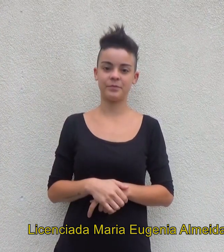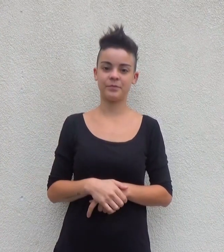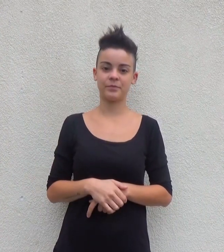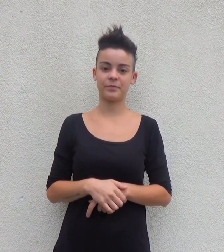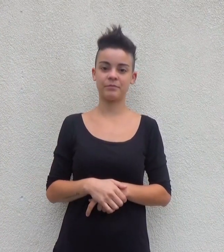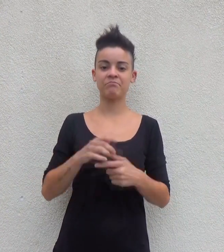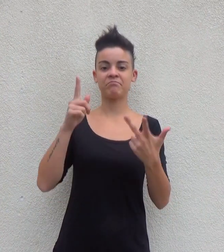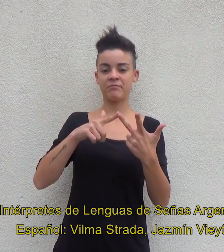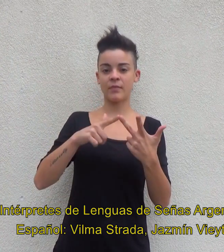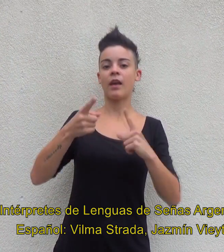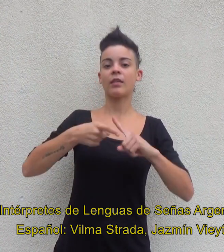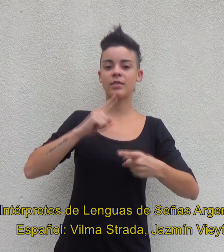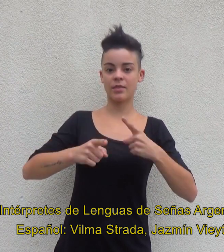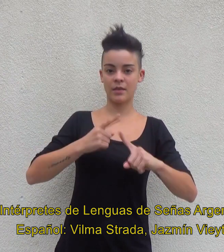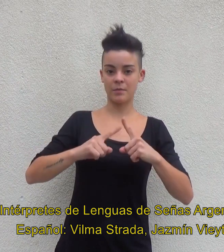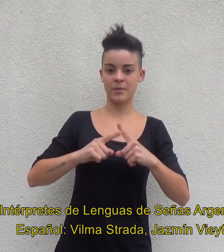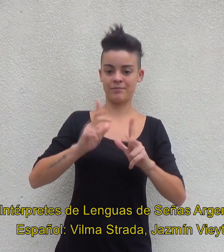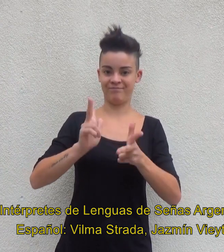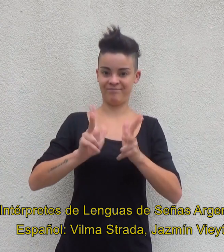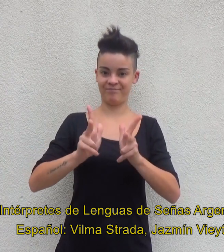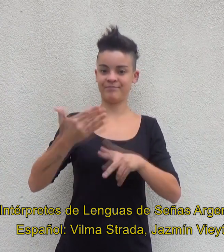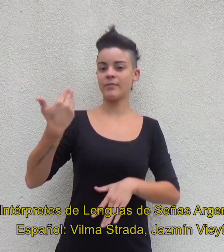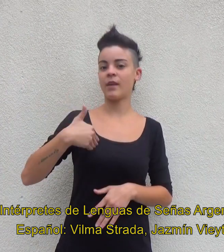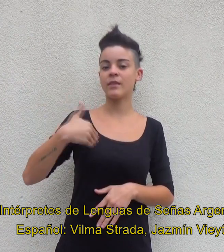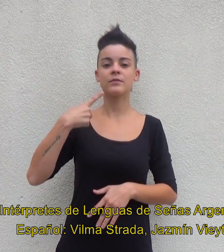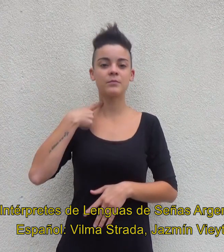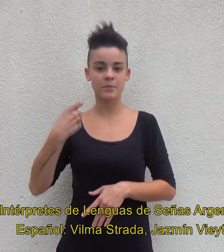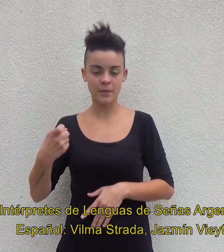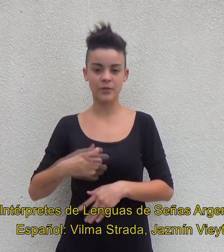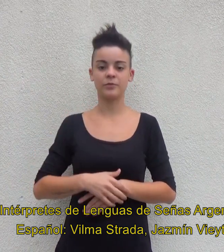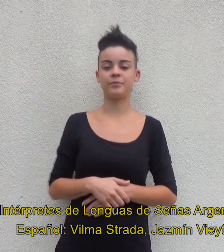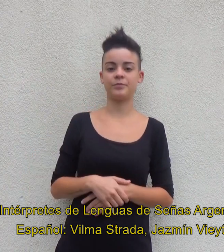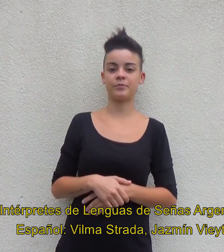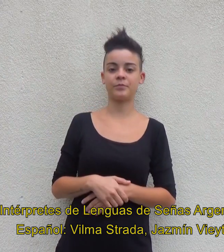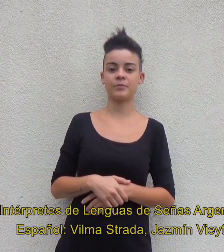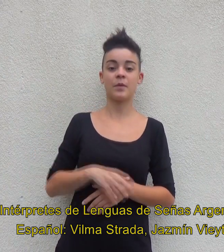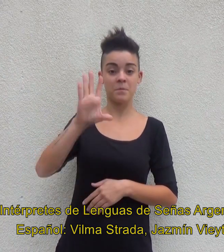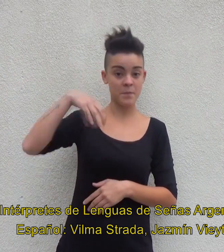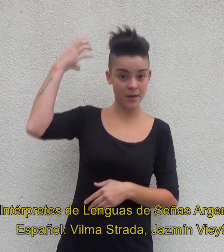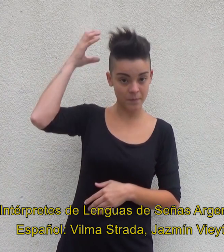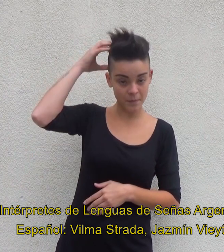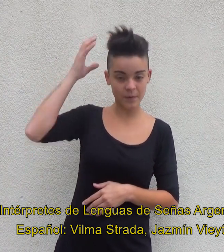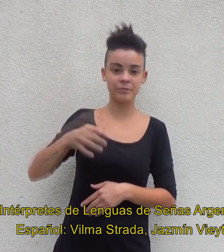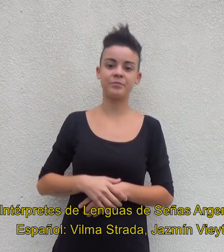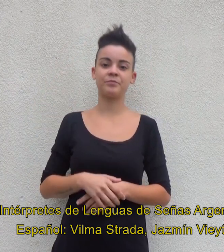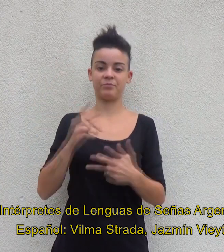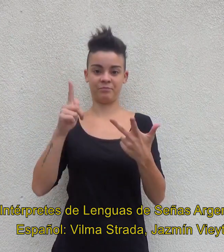Intérpretes de Lengua de Señas Argentina-Español Vilma Estrada Jazmín